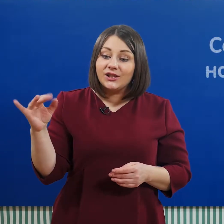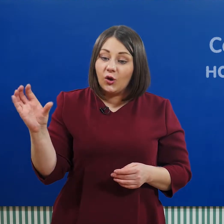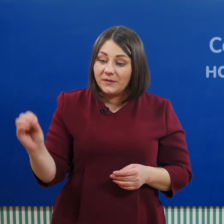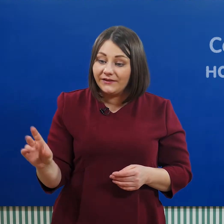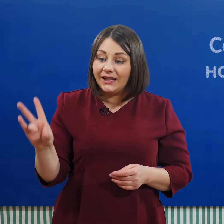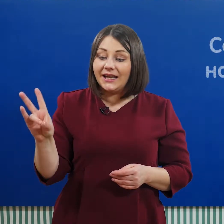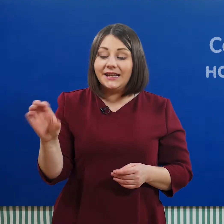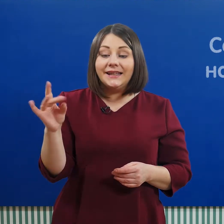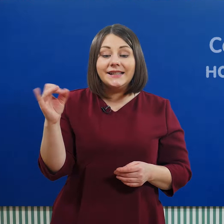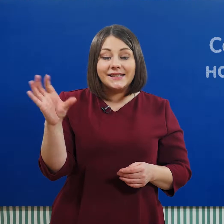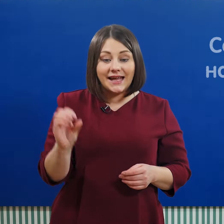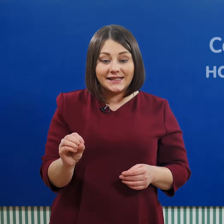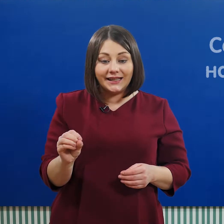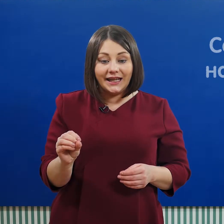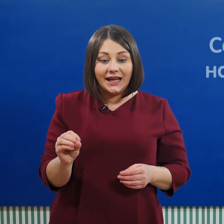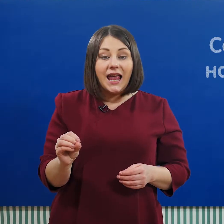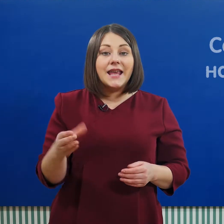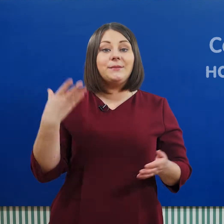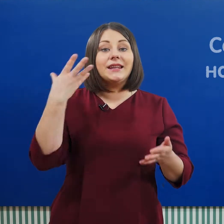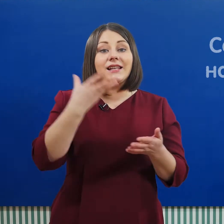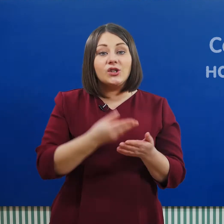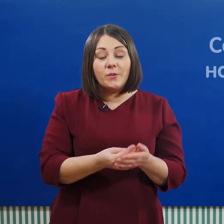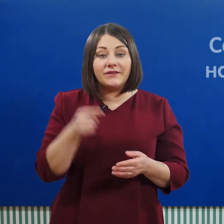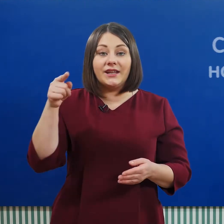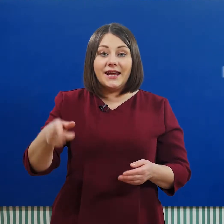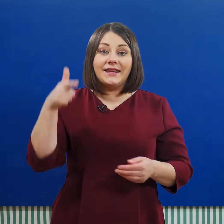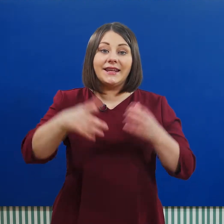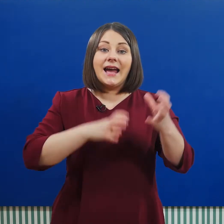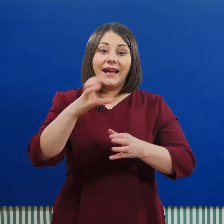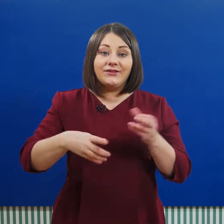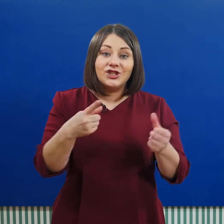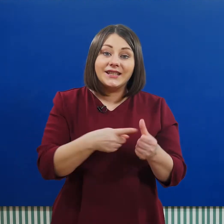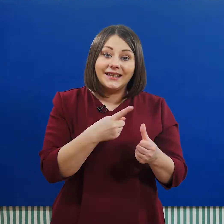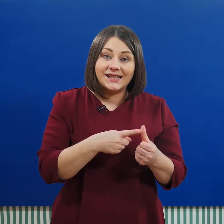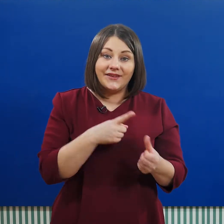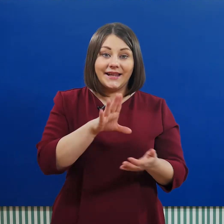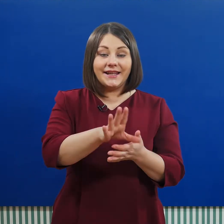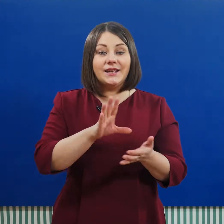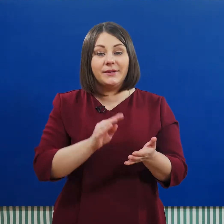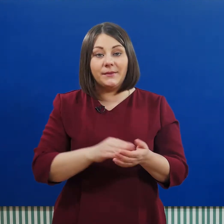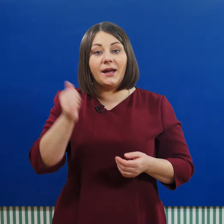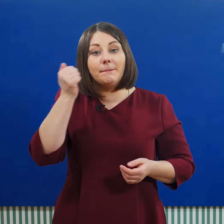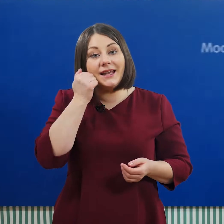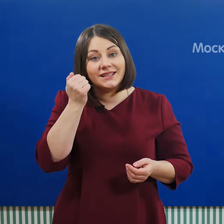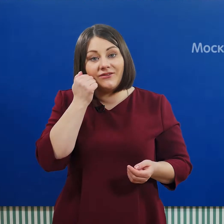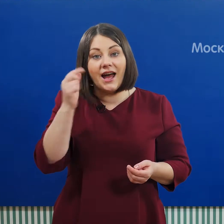собственные и нарицательные. Имена собственные – это географические названия. Например, Москва,